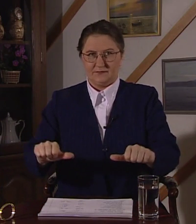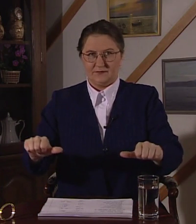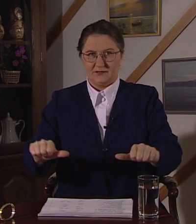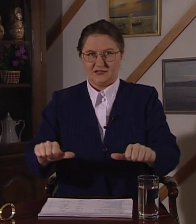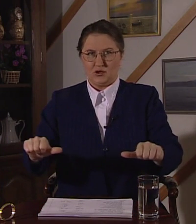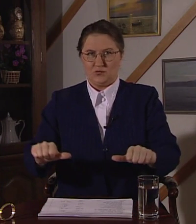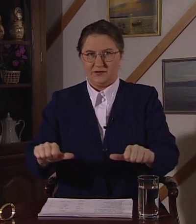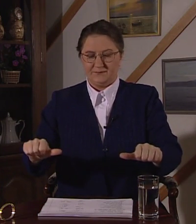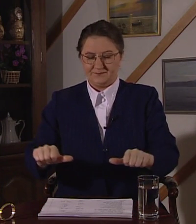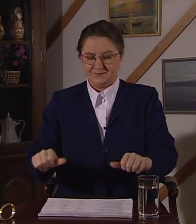Столовая.